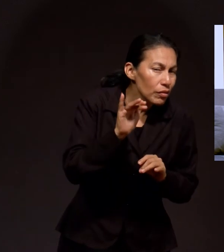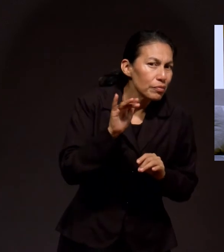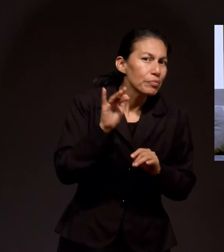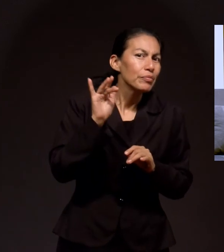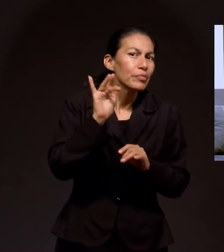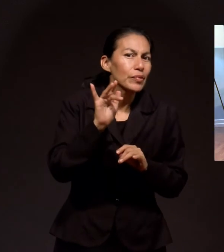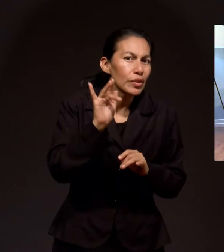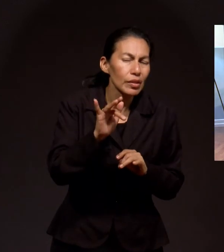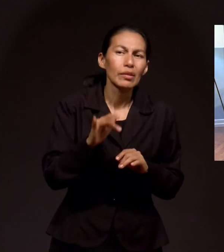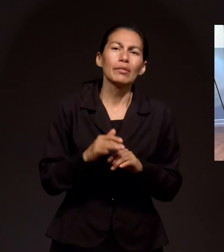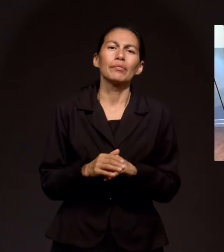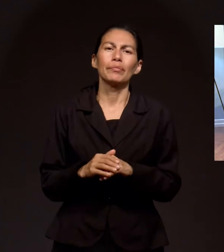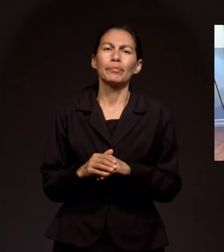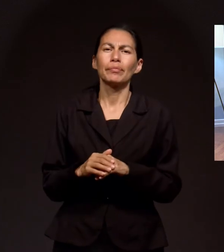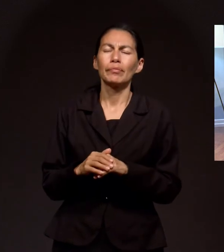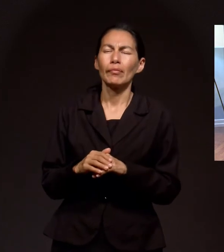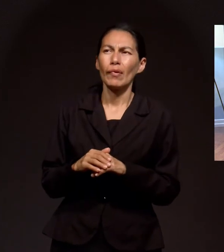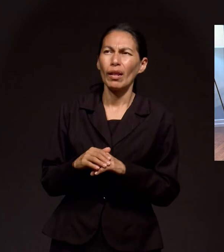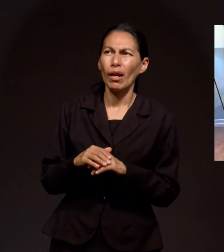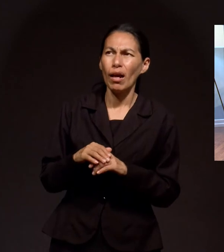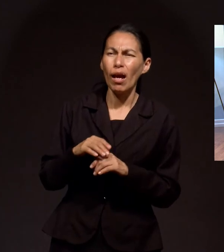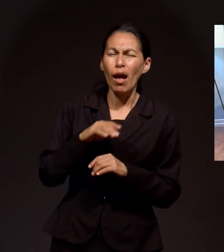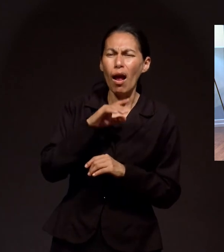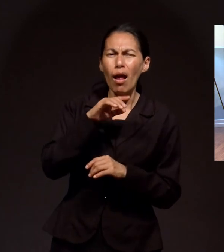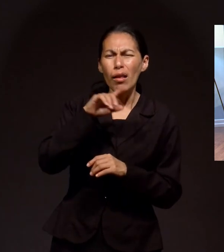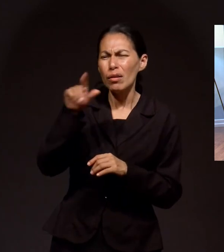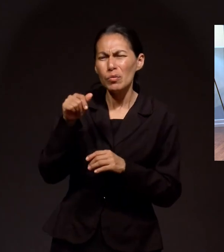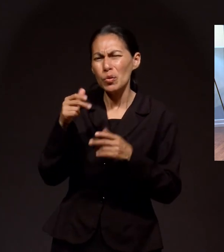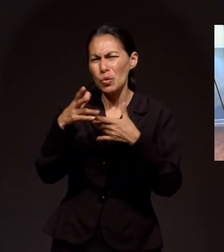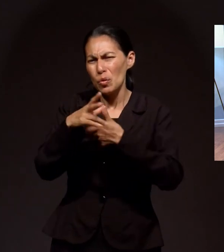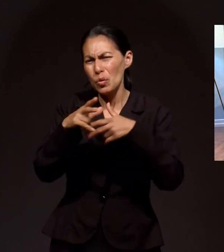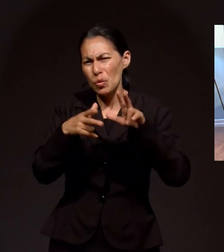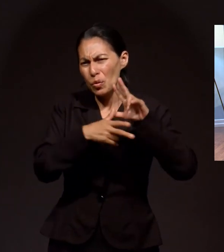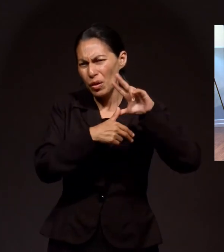del huracán, llegamos a Cúcuta, una ciudad de Colombia.